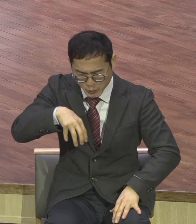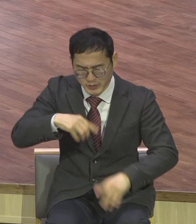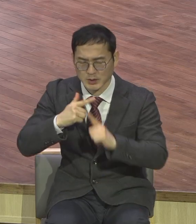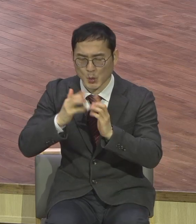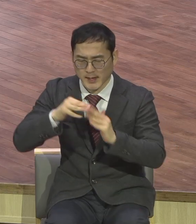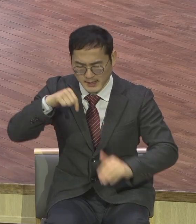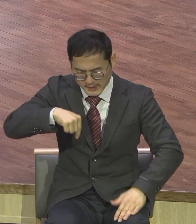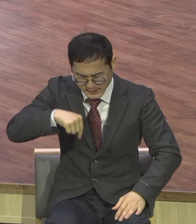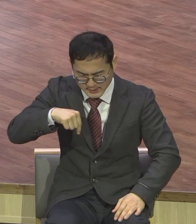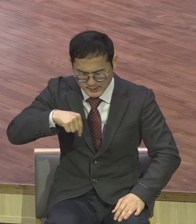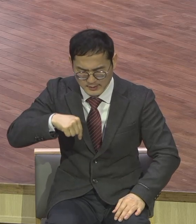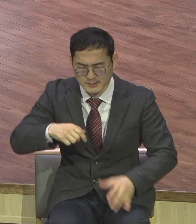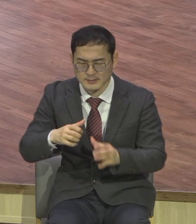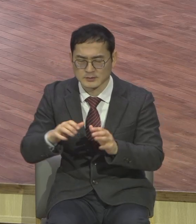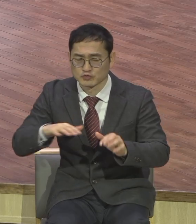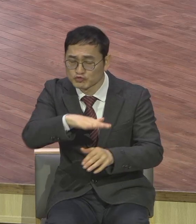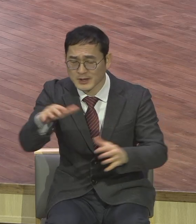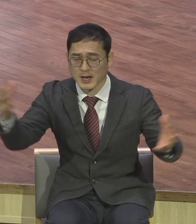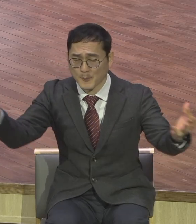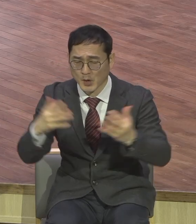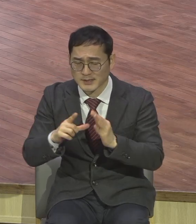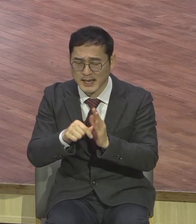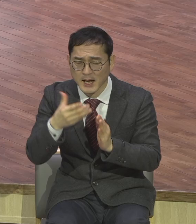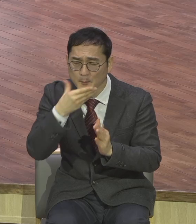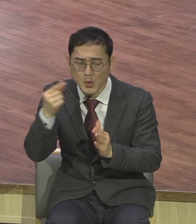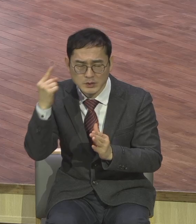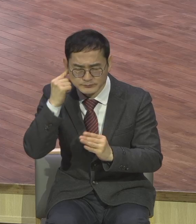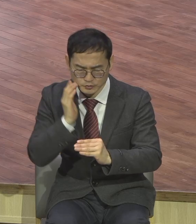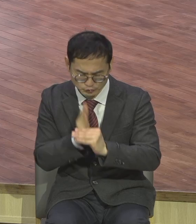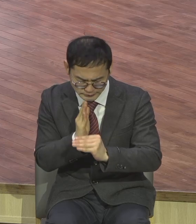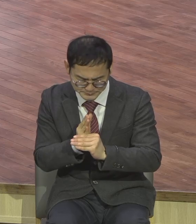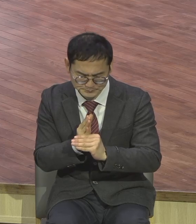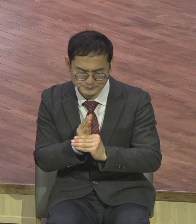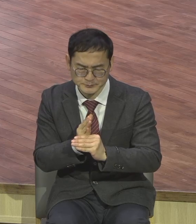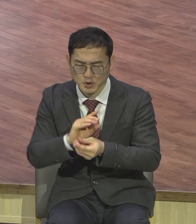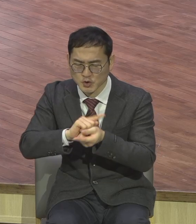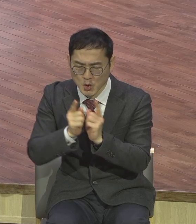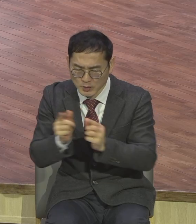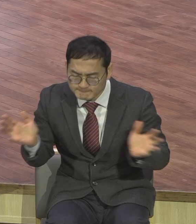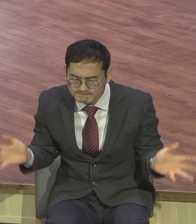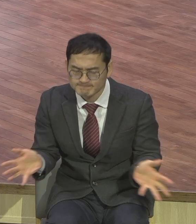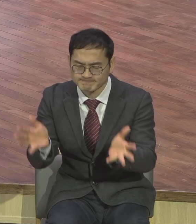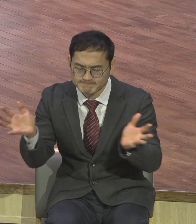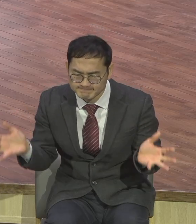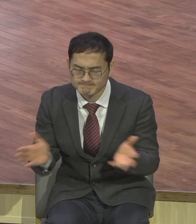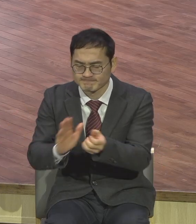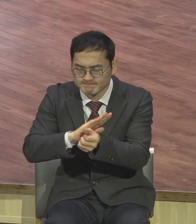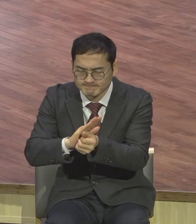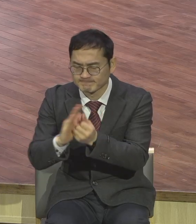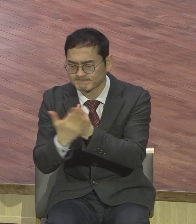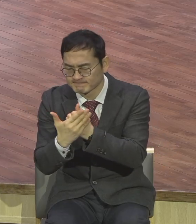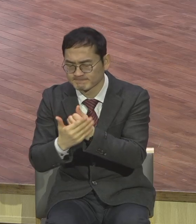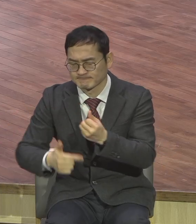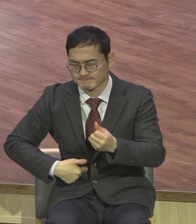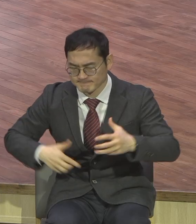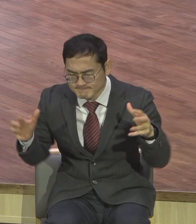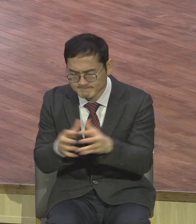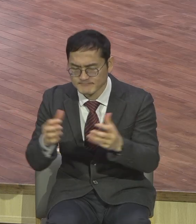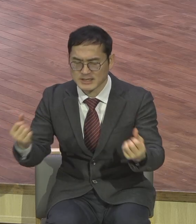모일 때마다 복음적 처질로 복음적 말로 서로 살리고 세워주고 치유하고 경유하고 이루어하는 천국